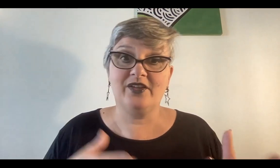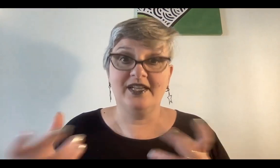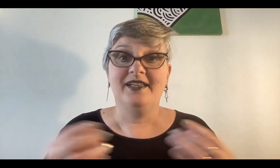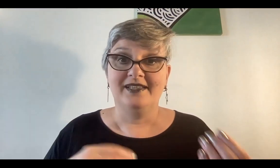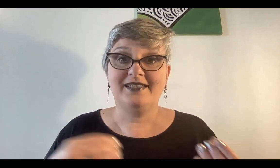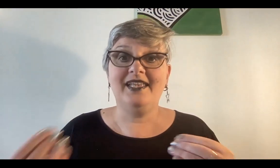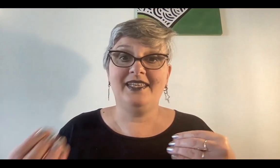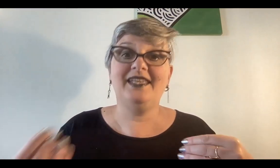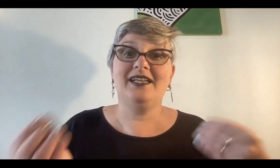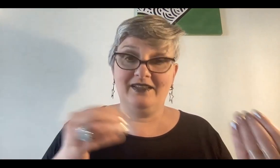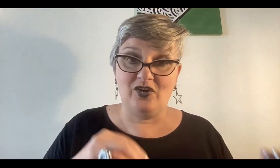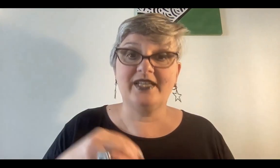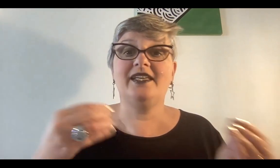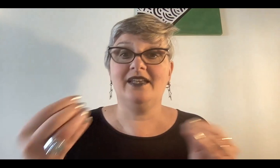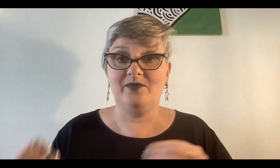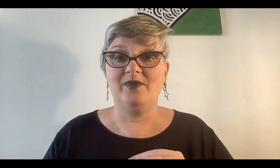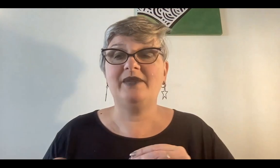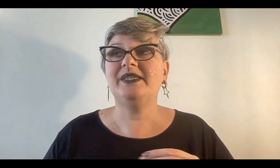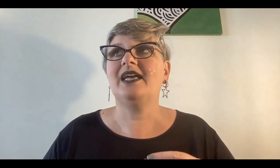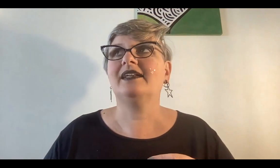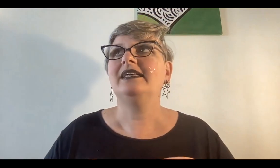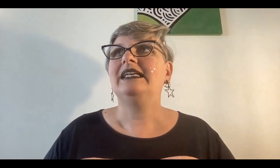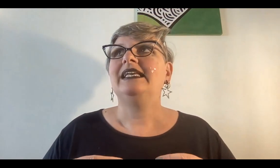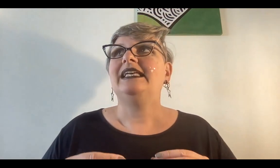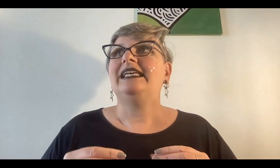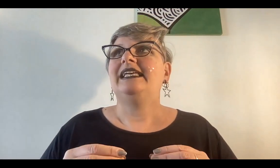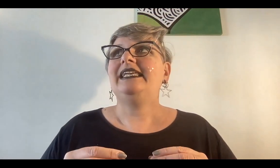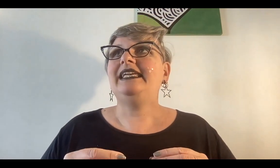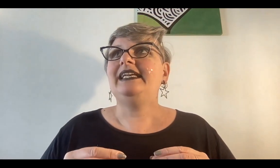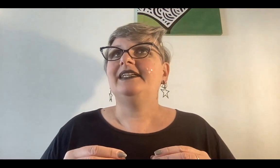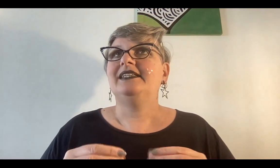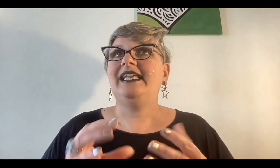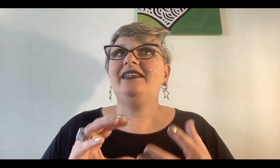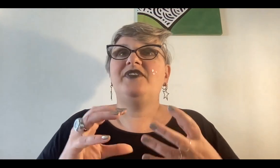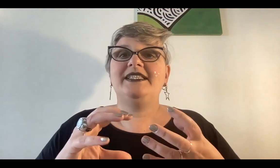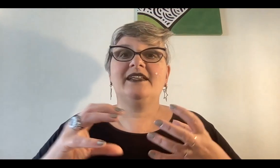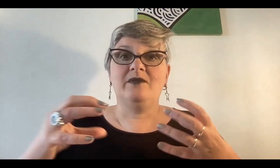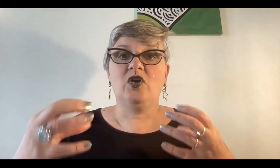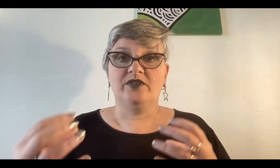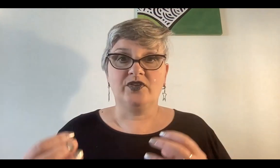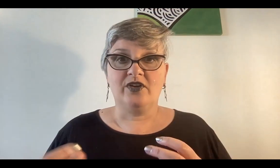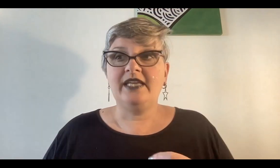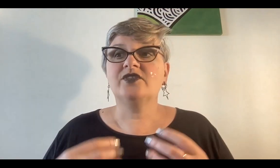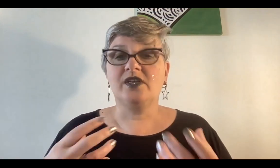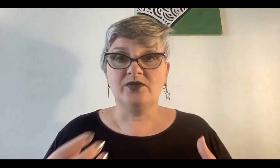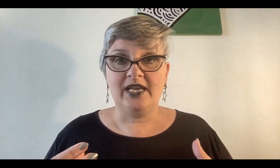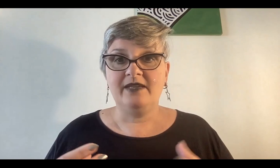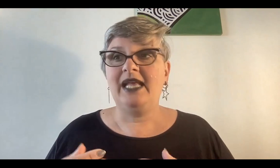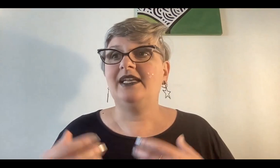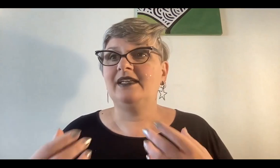perdón, y corregir y volver a empezar. Y es la diferencia que tenemos con los otros reinos, incluso el animal. El